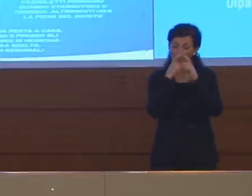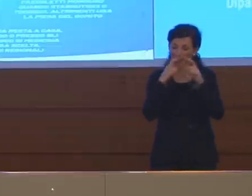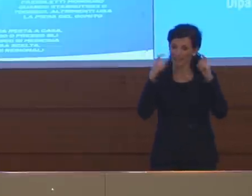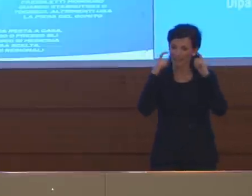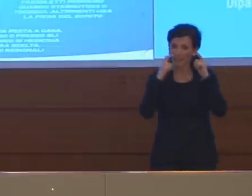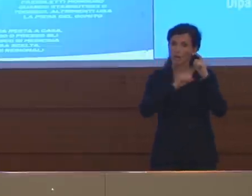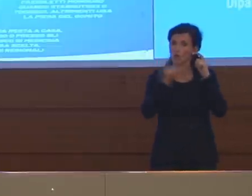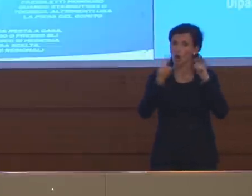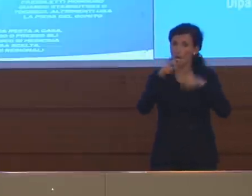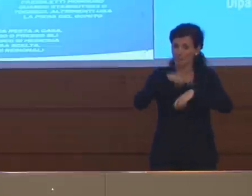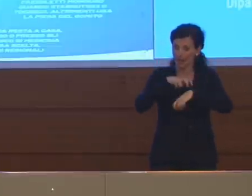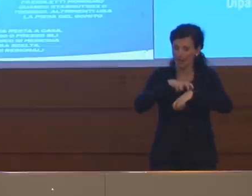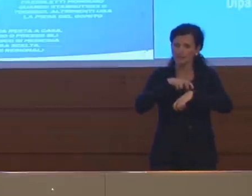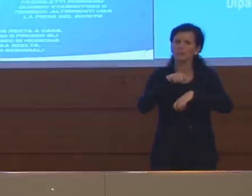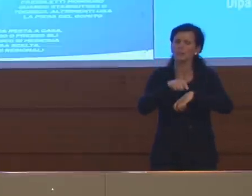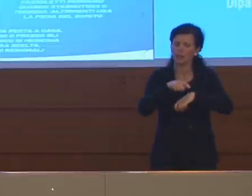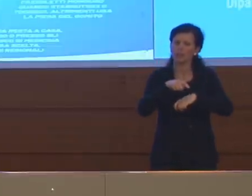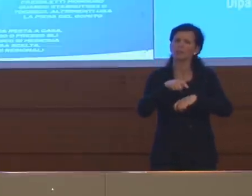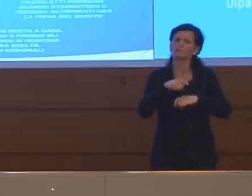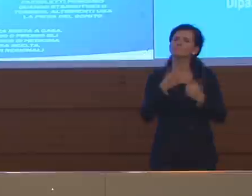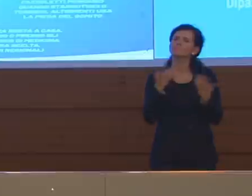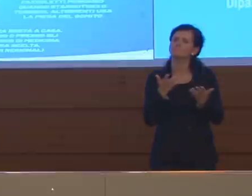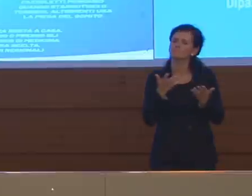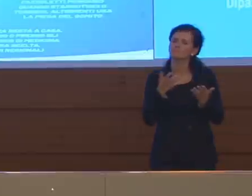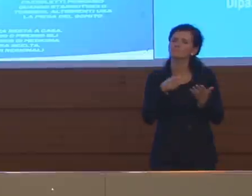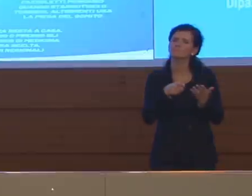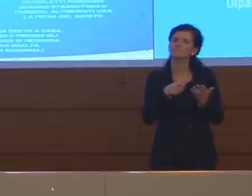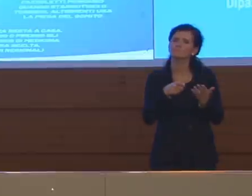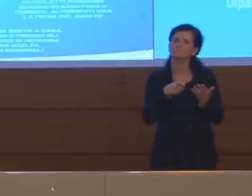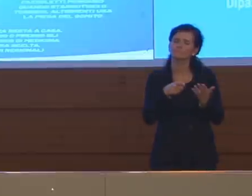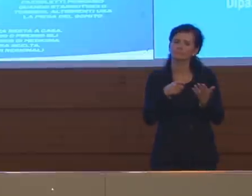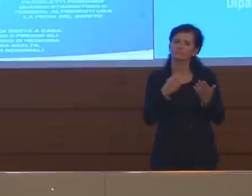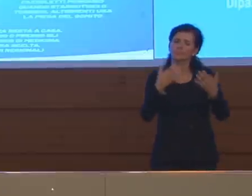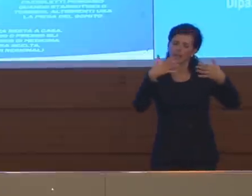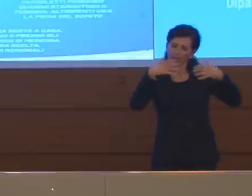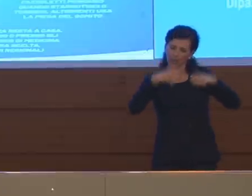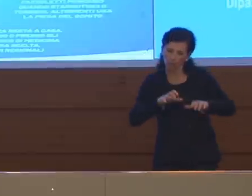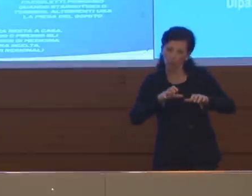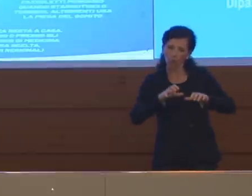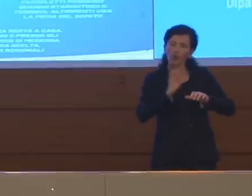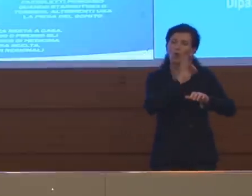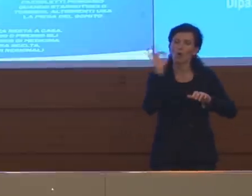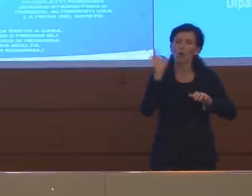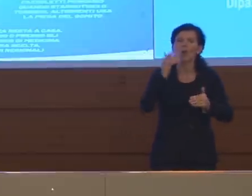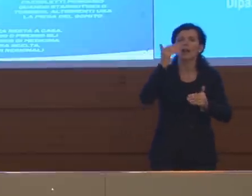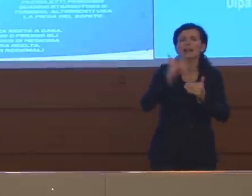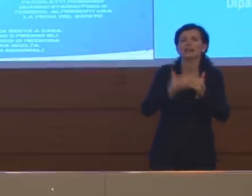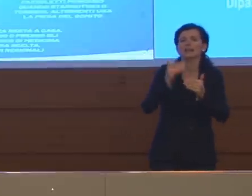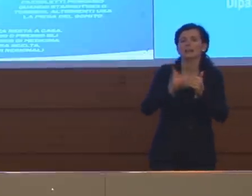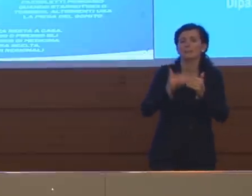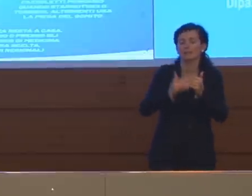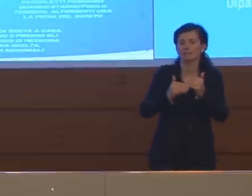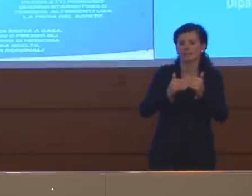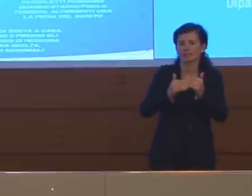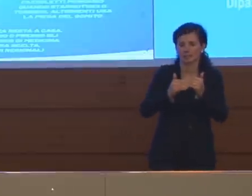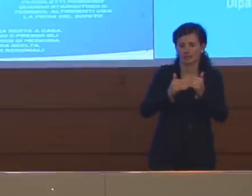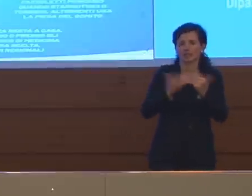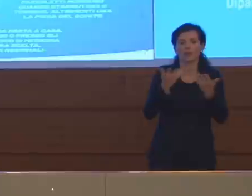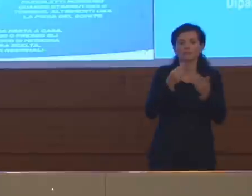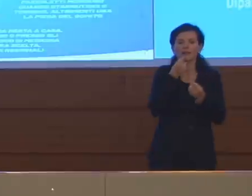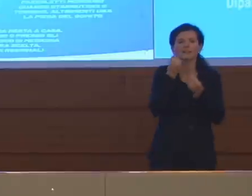funzionalità importante, che è quella di ridurre o di limitare l'emissione di droplet